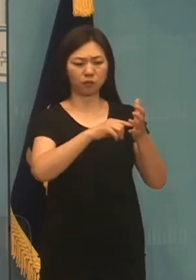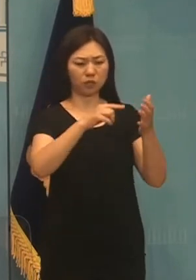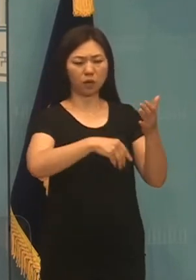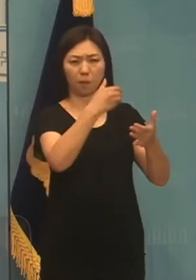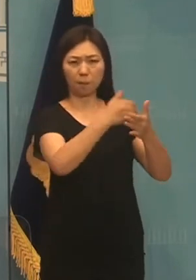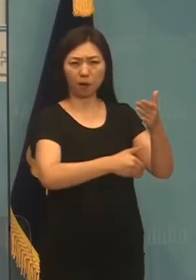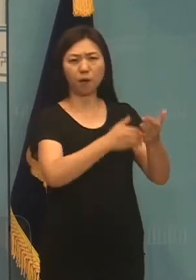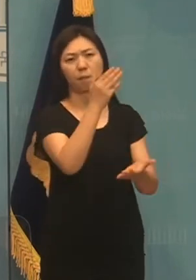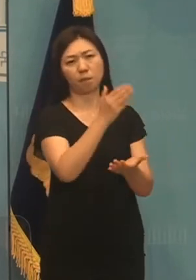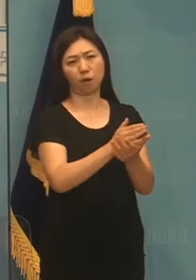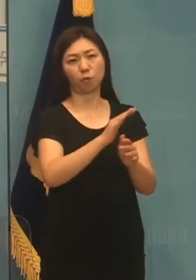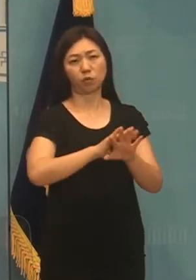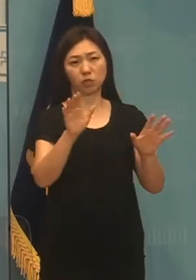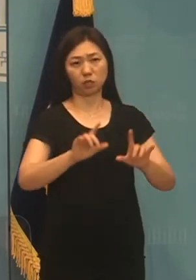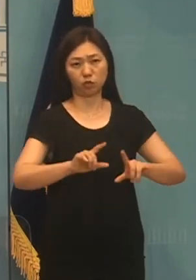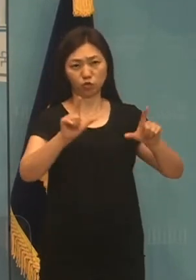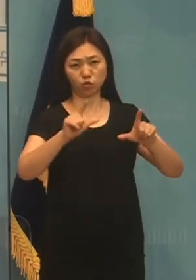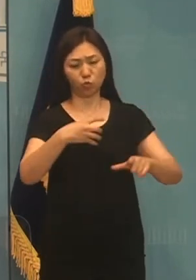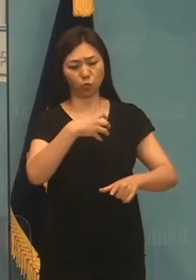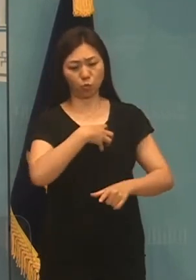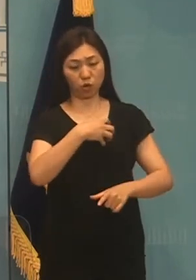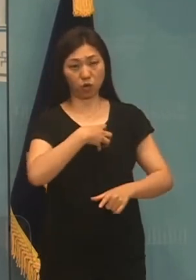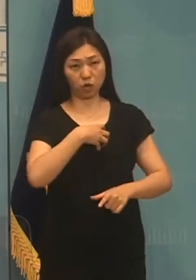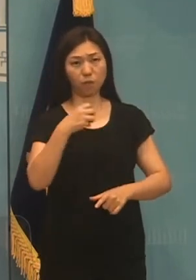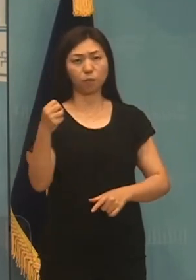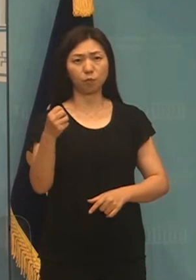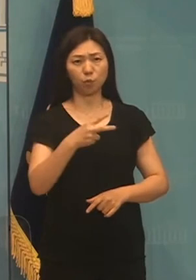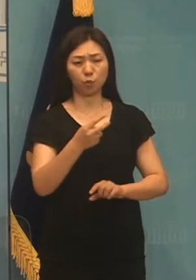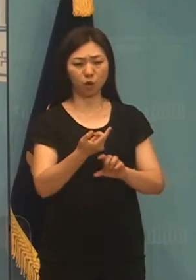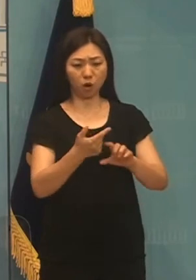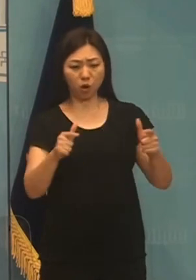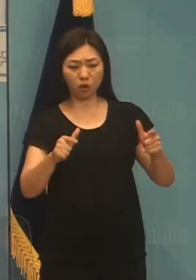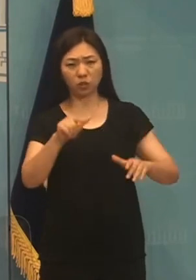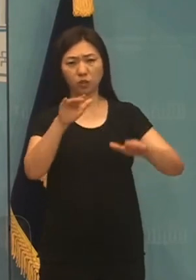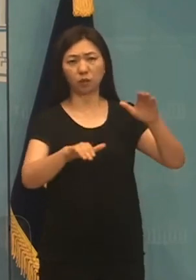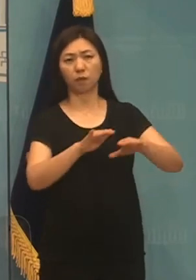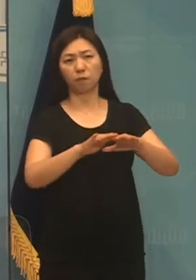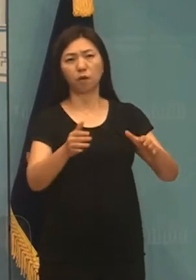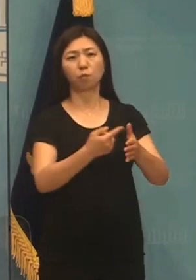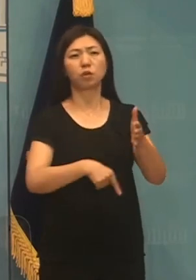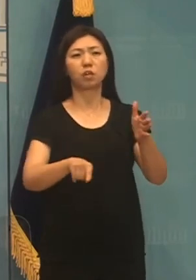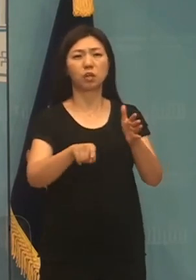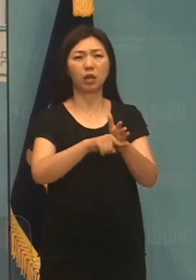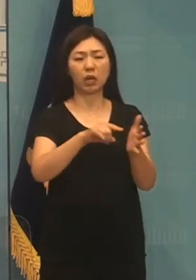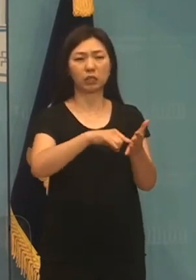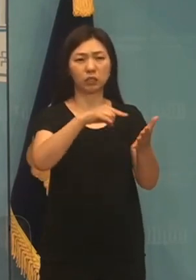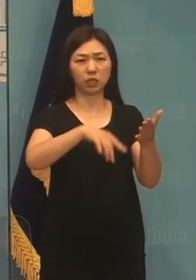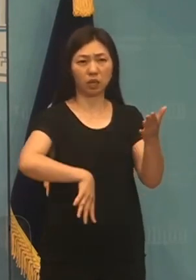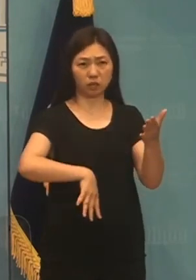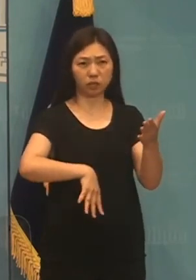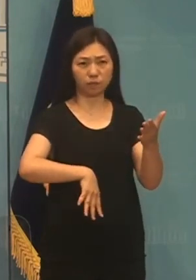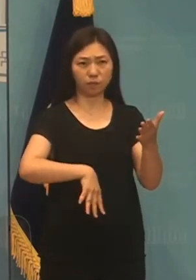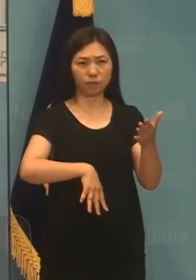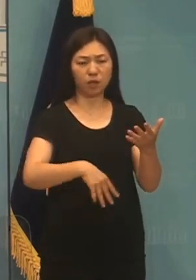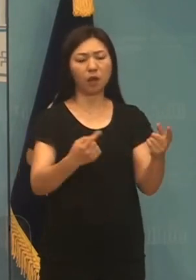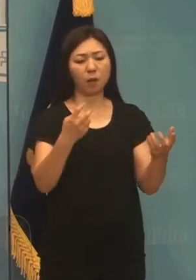불평등 해소를 위한 적극적인 조세 개혁과 증세 방향으로 바꿔야 할 것입니다.